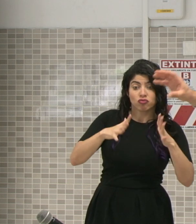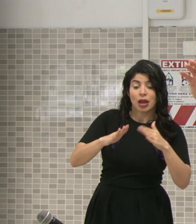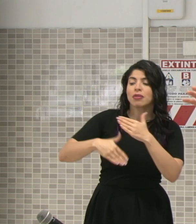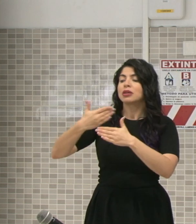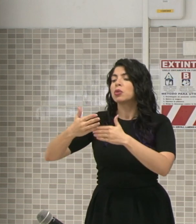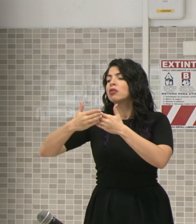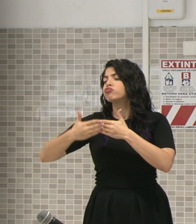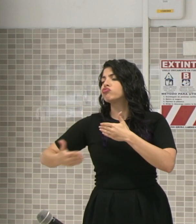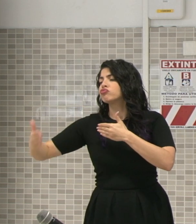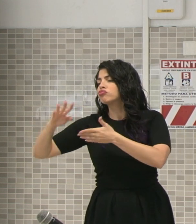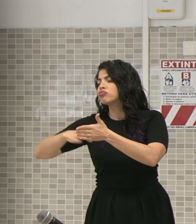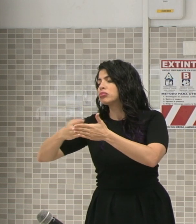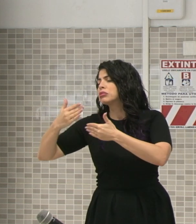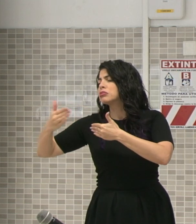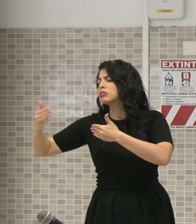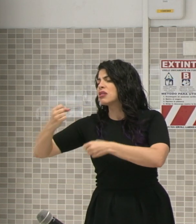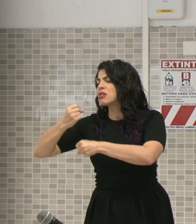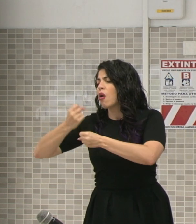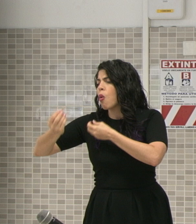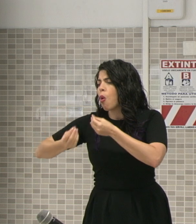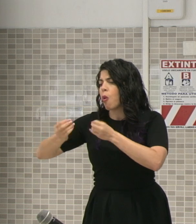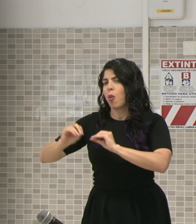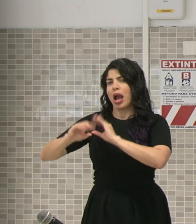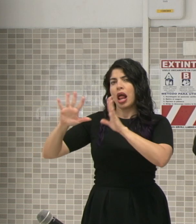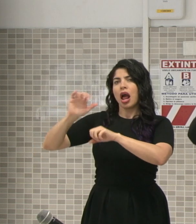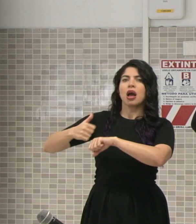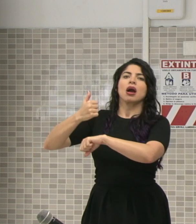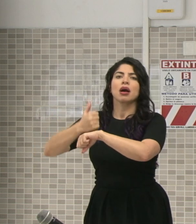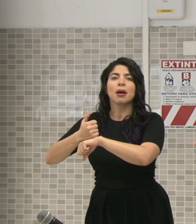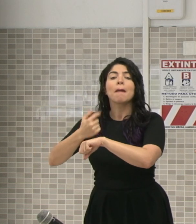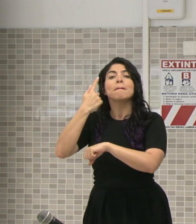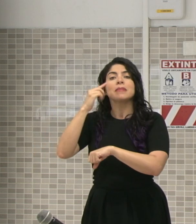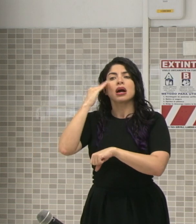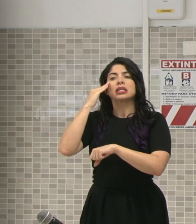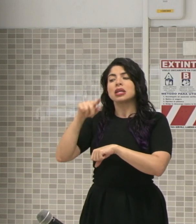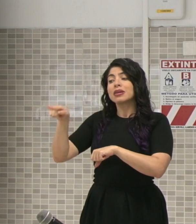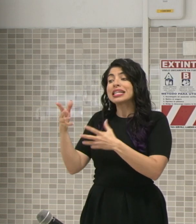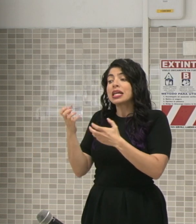tiempo de trabajo, también con claridad de cómo proponer.